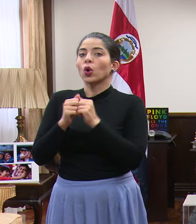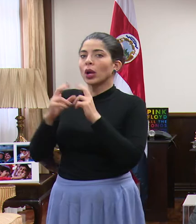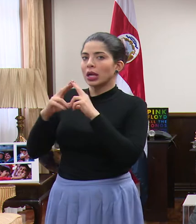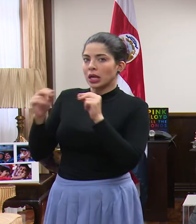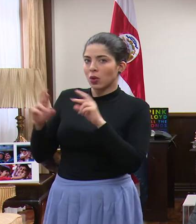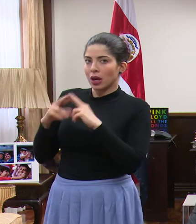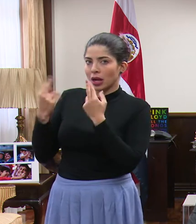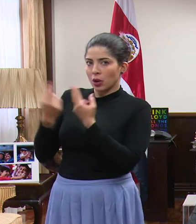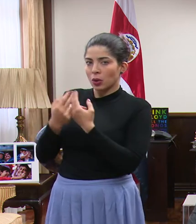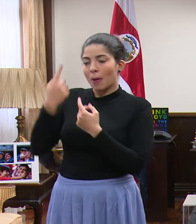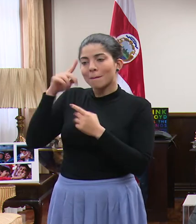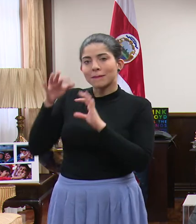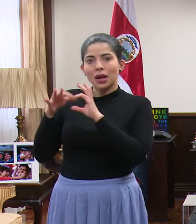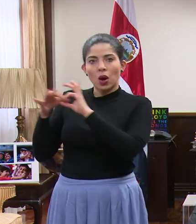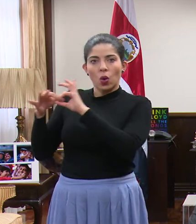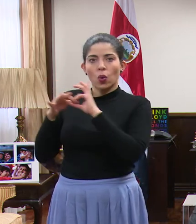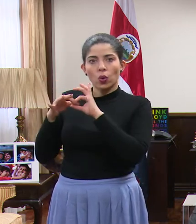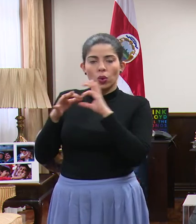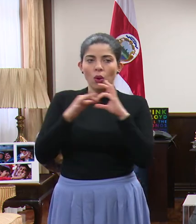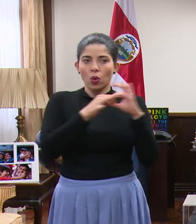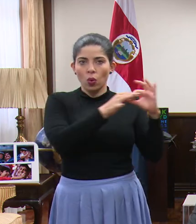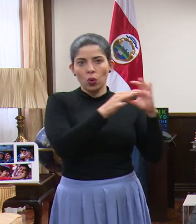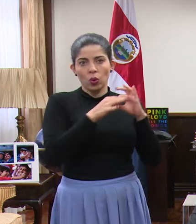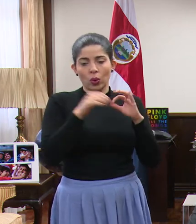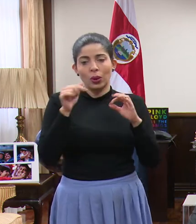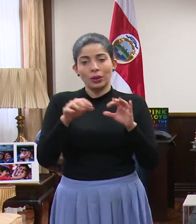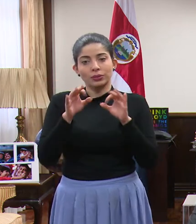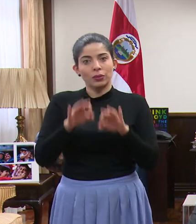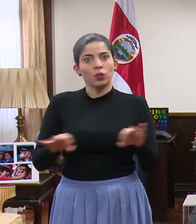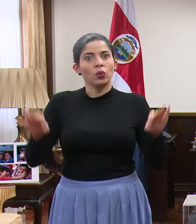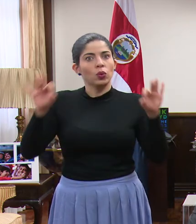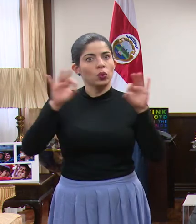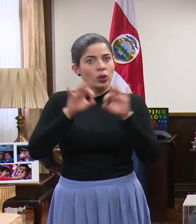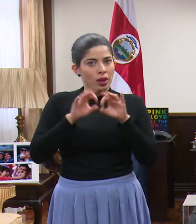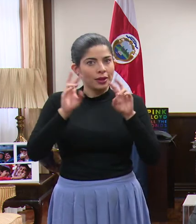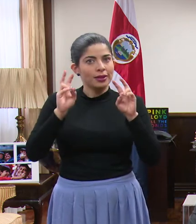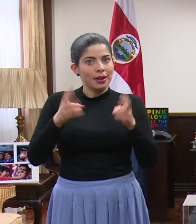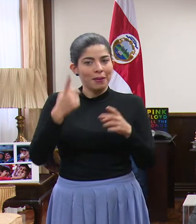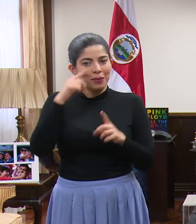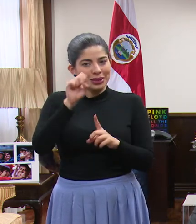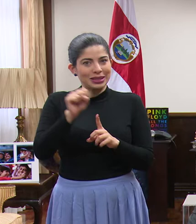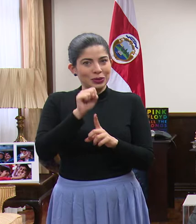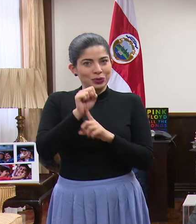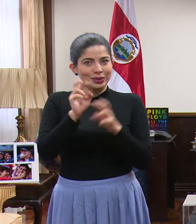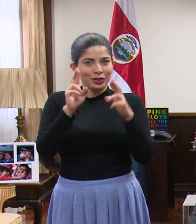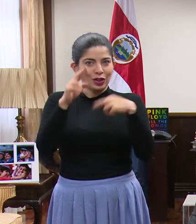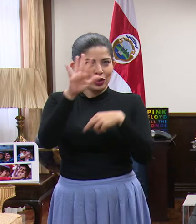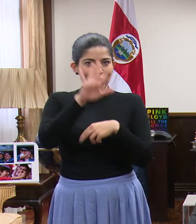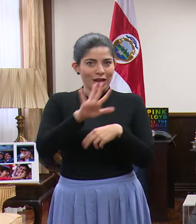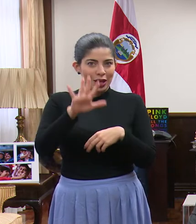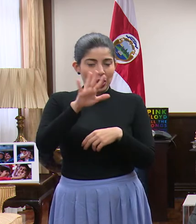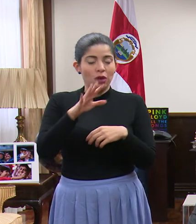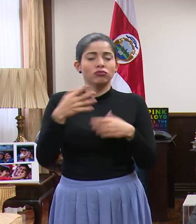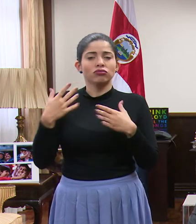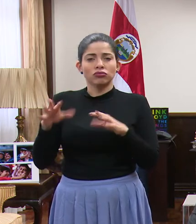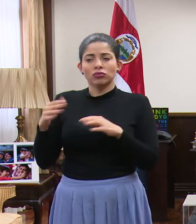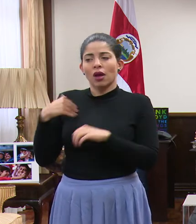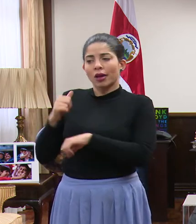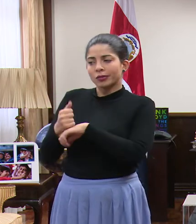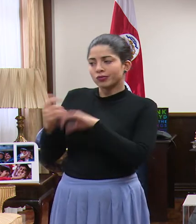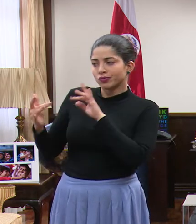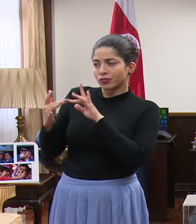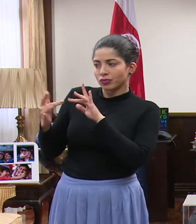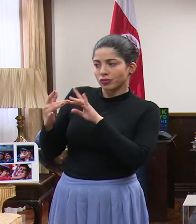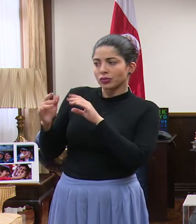para coordinación. Esto es muy importante en el contexto de la situación regional que vivimos, tanto con Panamá como con